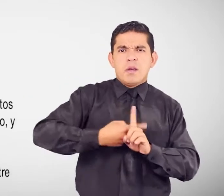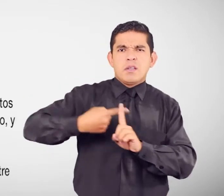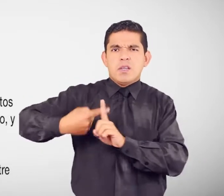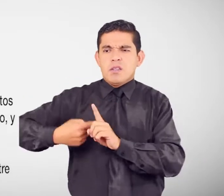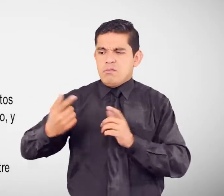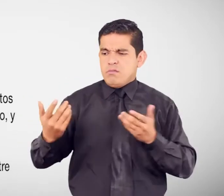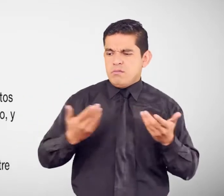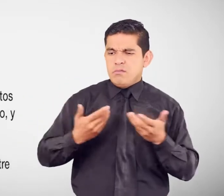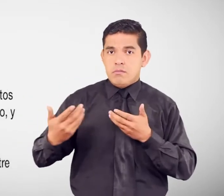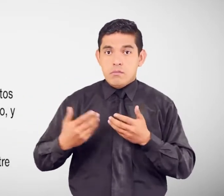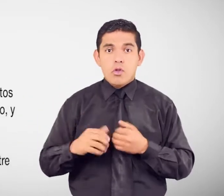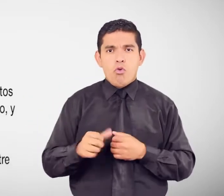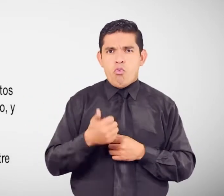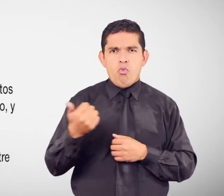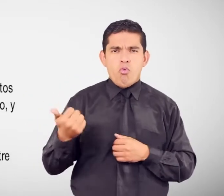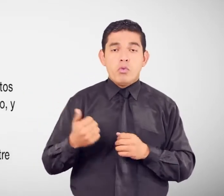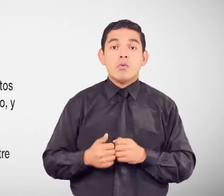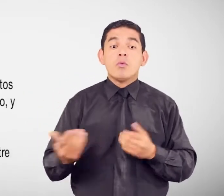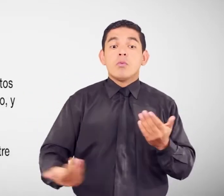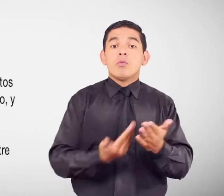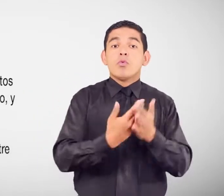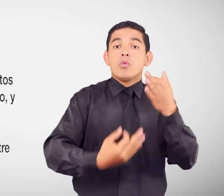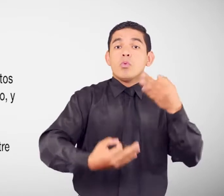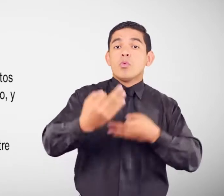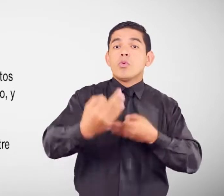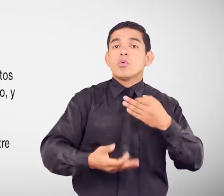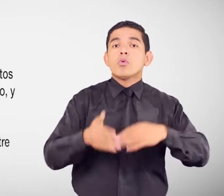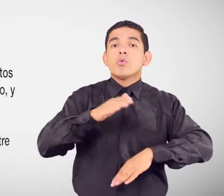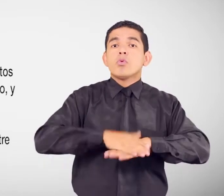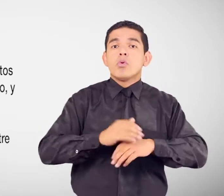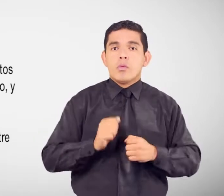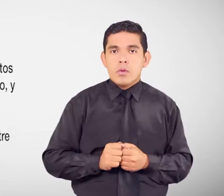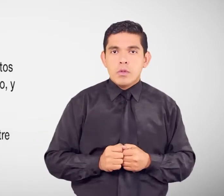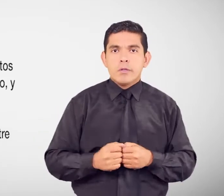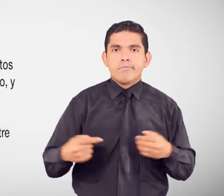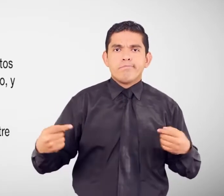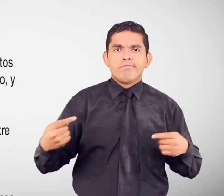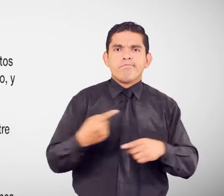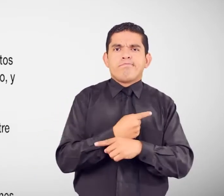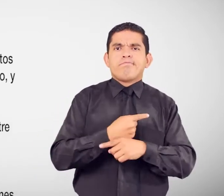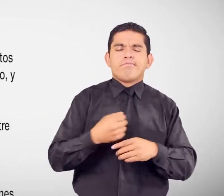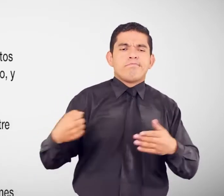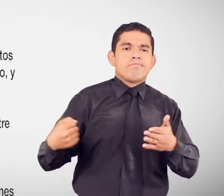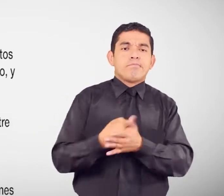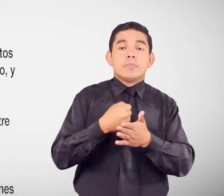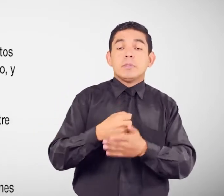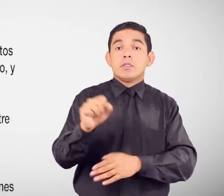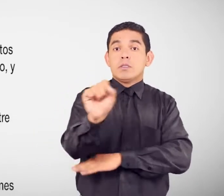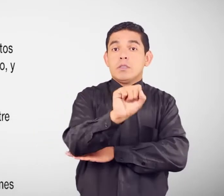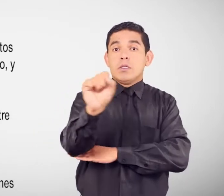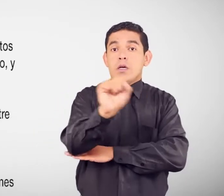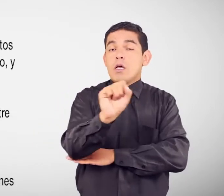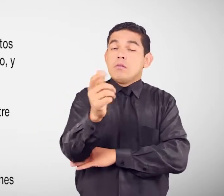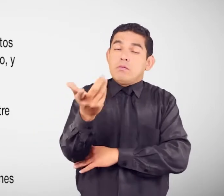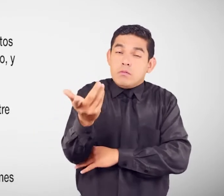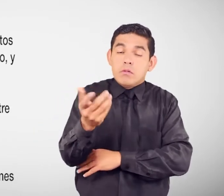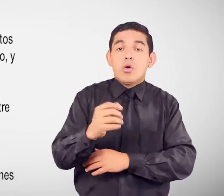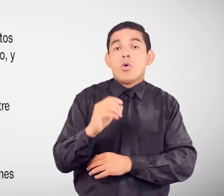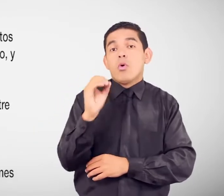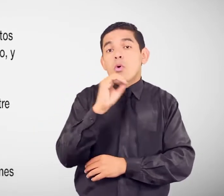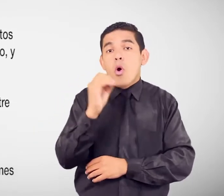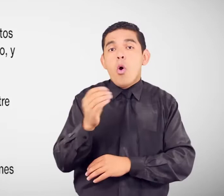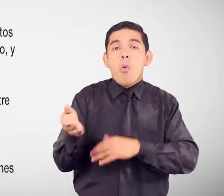otros afines Interponer juicios relacionados A contravenciones de tránsito Como Choques de vehículos